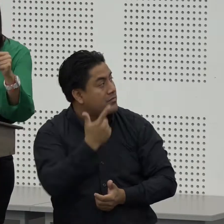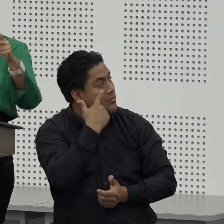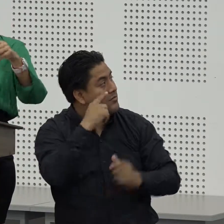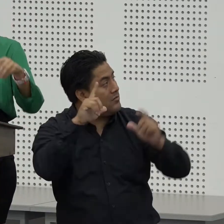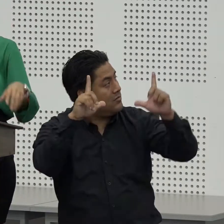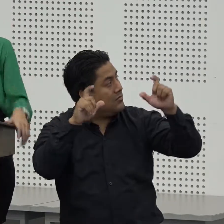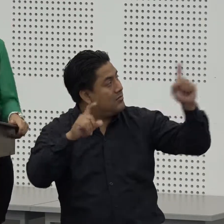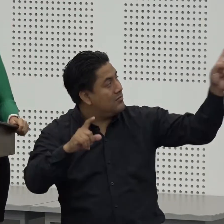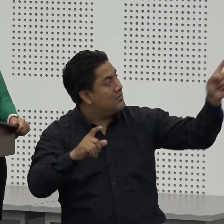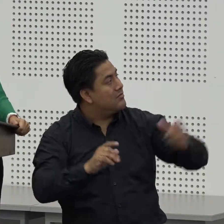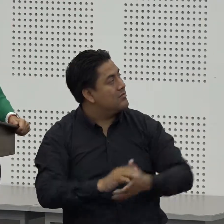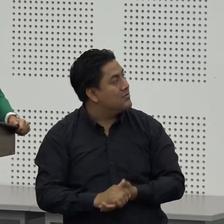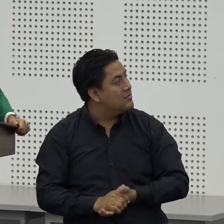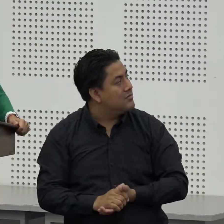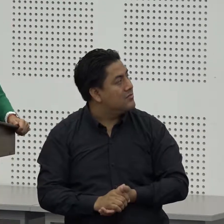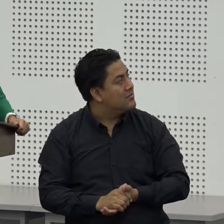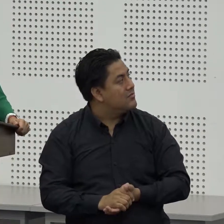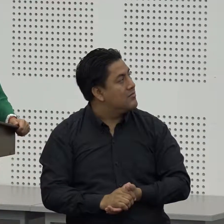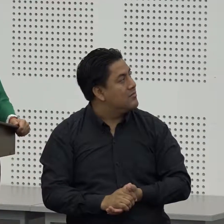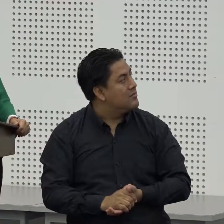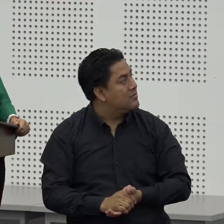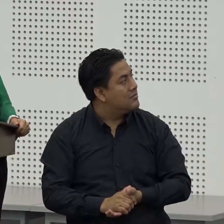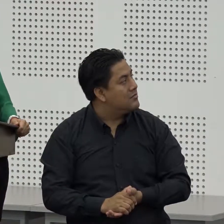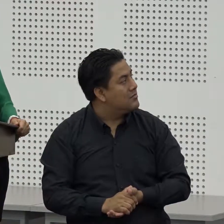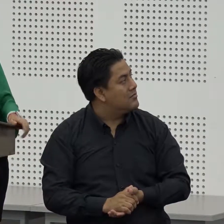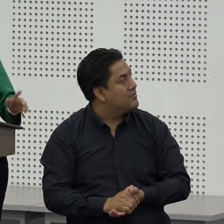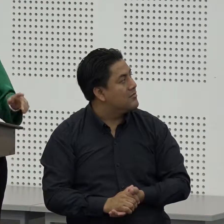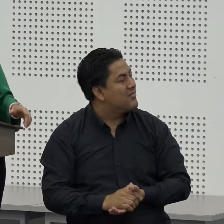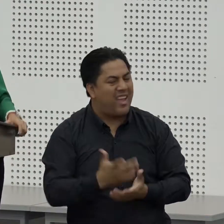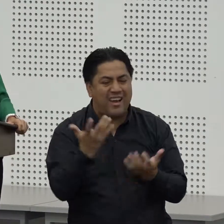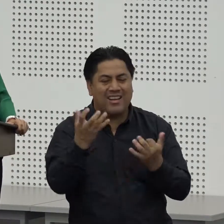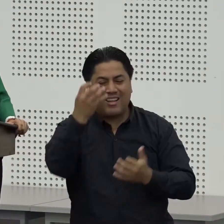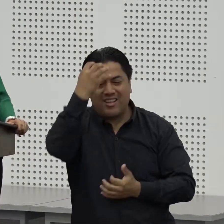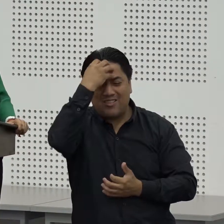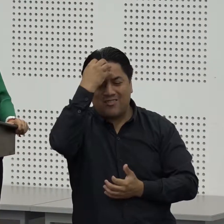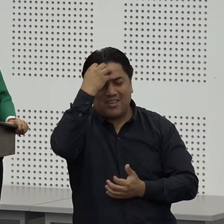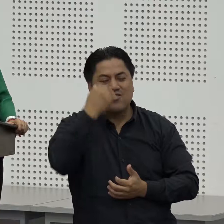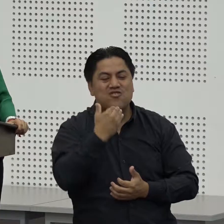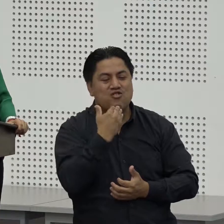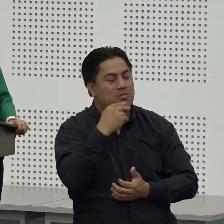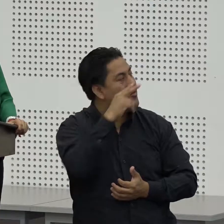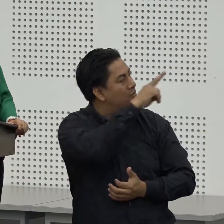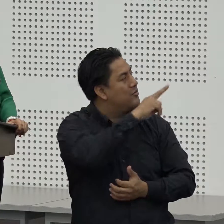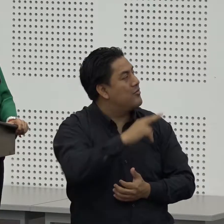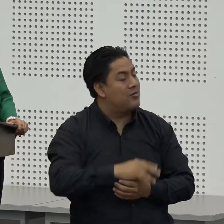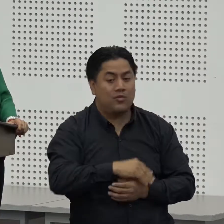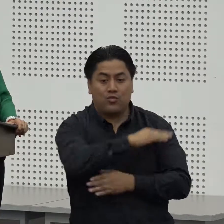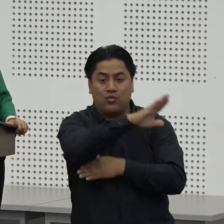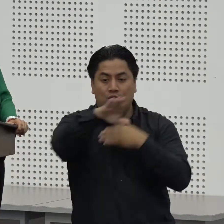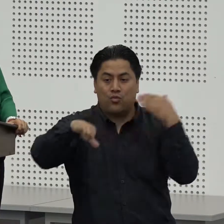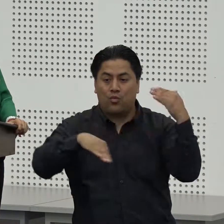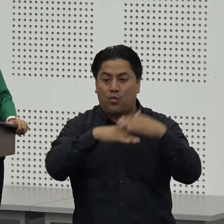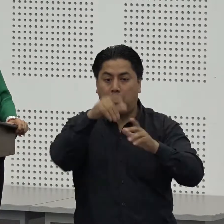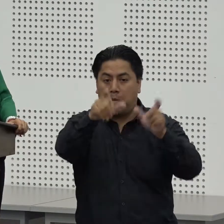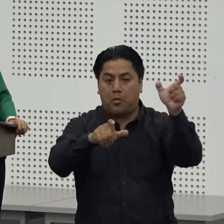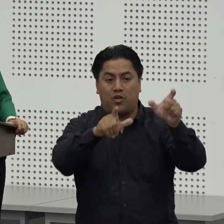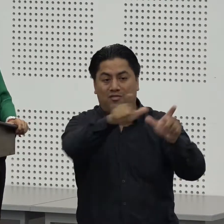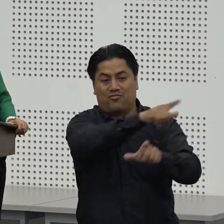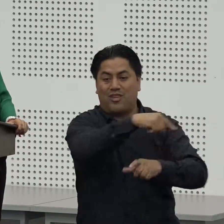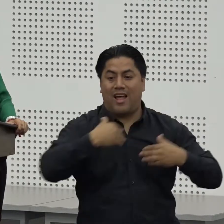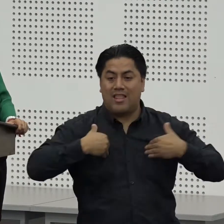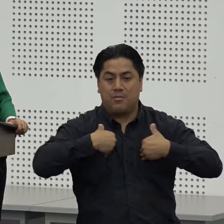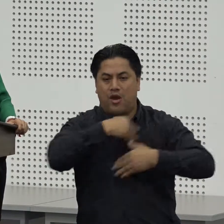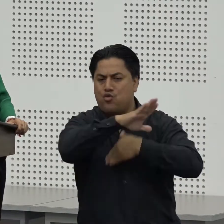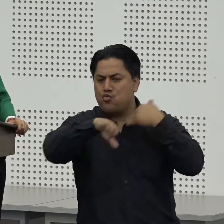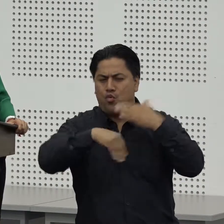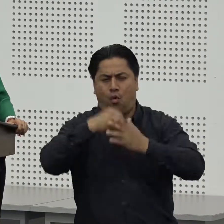con una broma que hizo Einstein en algún momento el sistema de educación en una imagen todo el mundo es un genio pero si juzgas un pez por